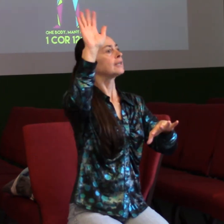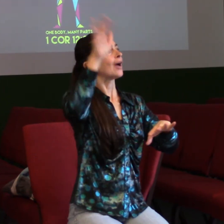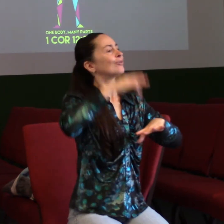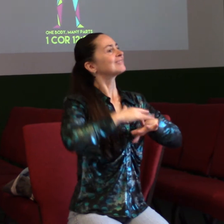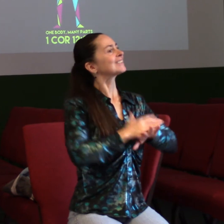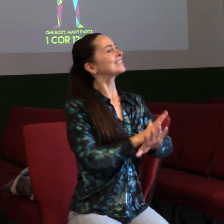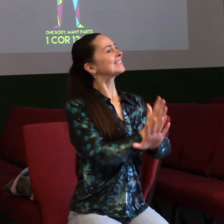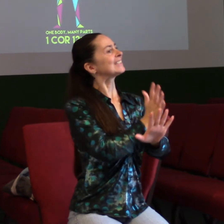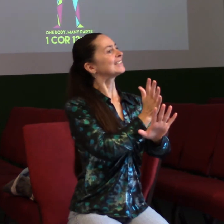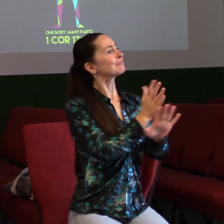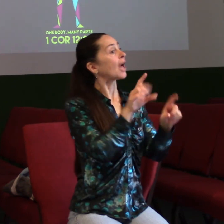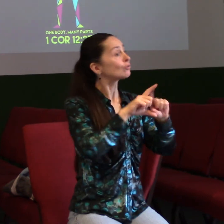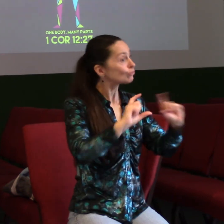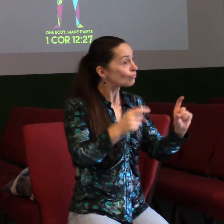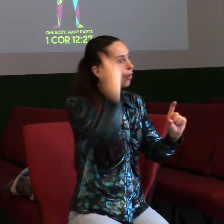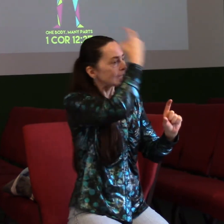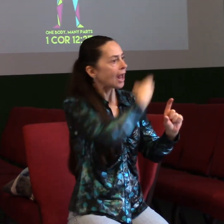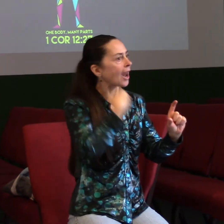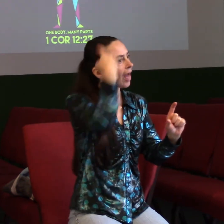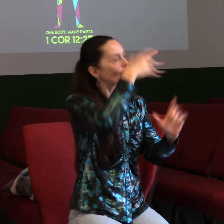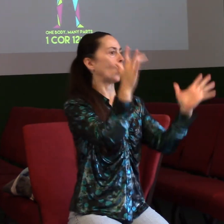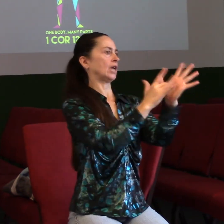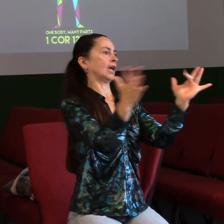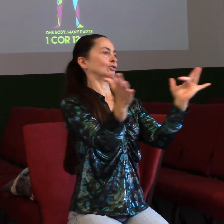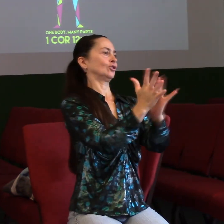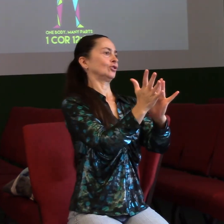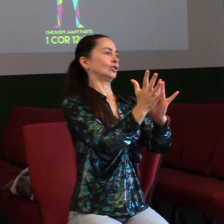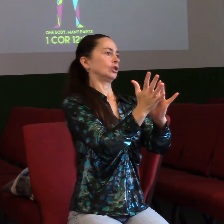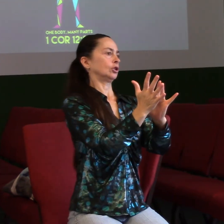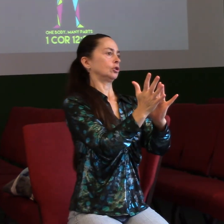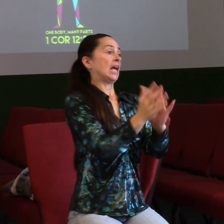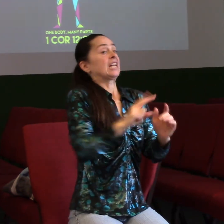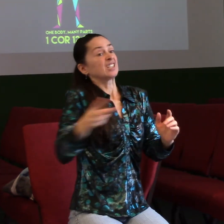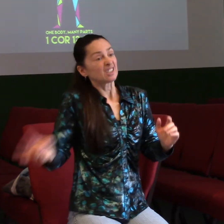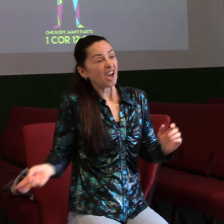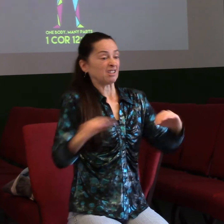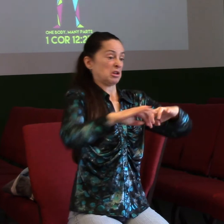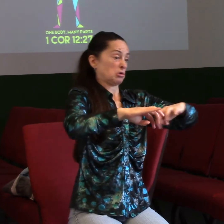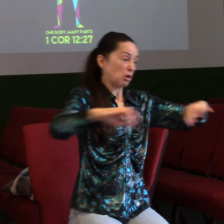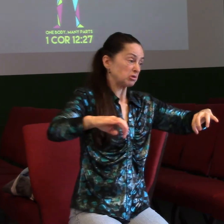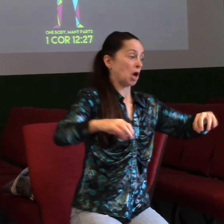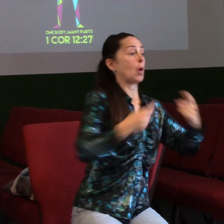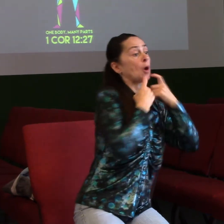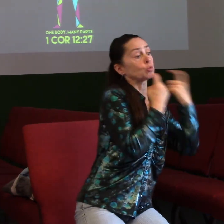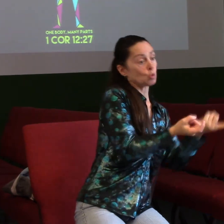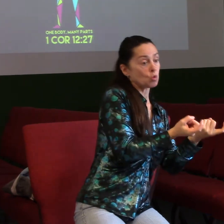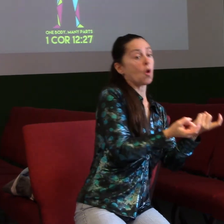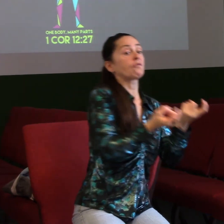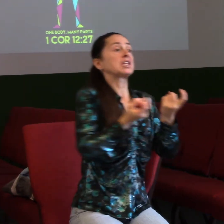toho těla je Kristus. My někdy máme tendenci rozdělat duchovní a neduchovní. Teď jsem duchovní, protože jsem modlým, teď jsem neduchovní, protože s